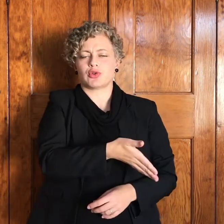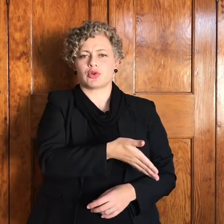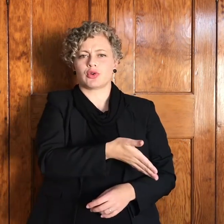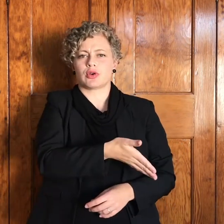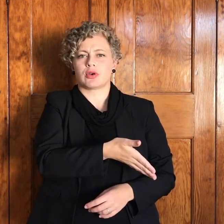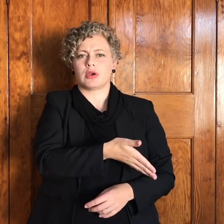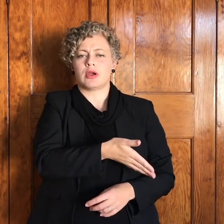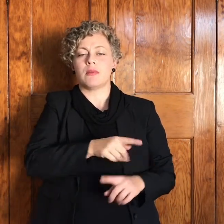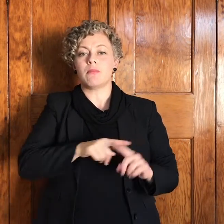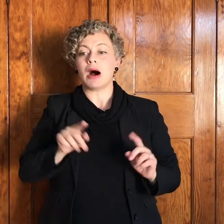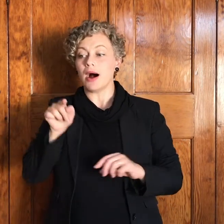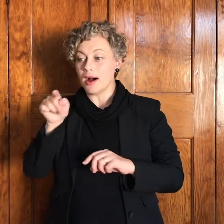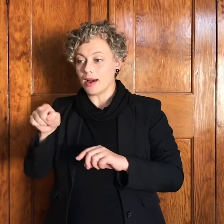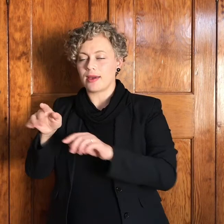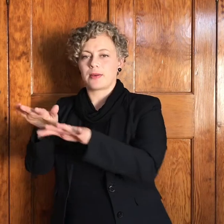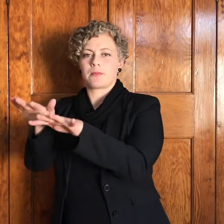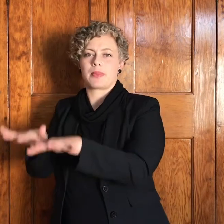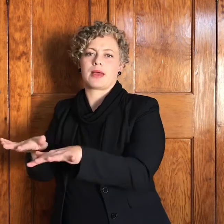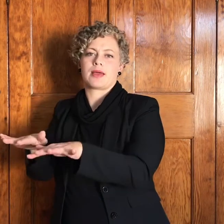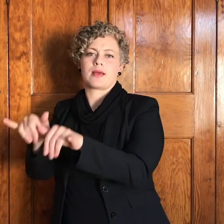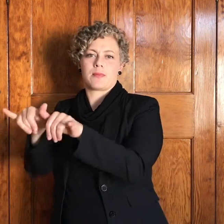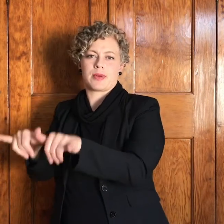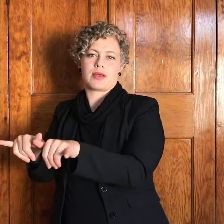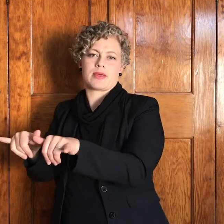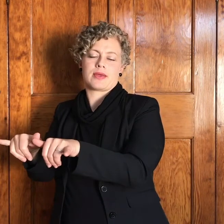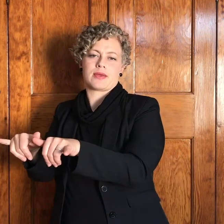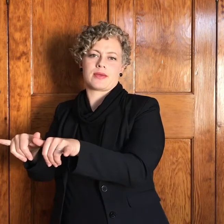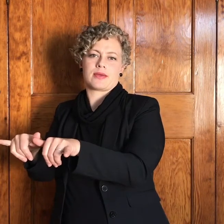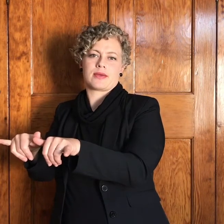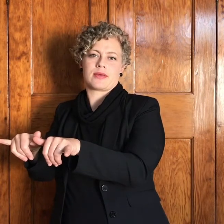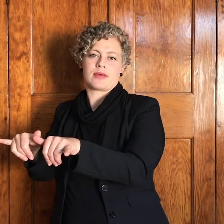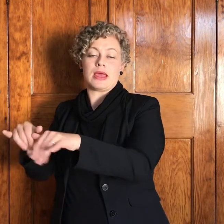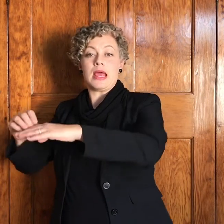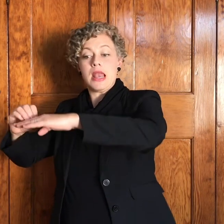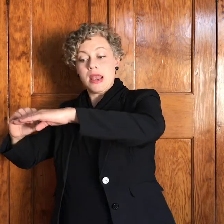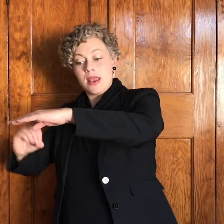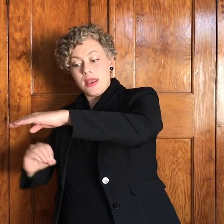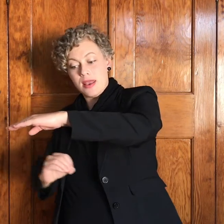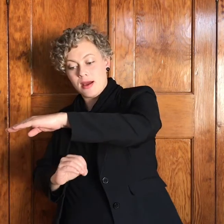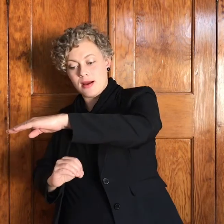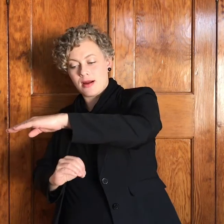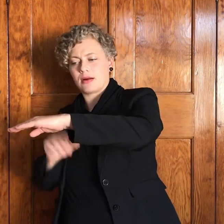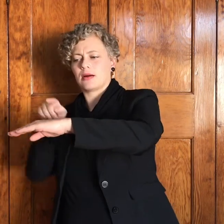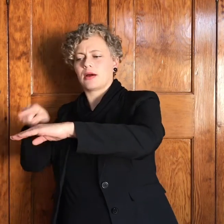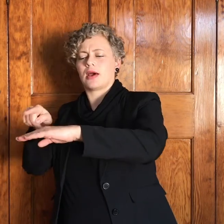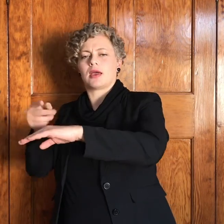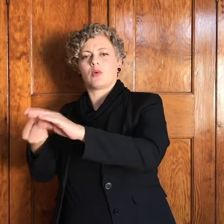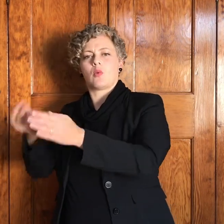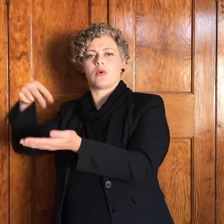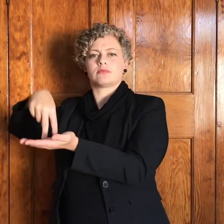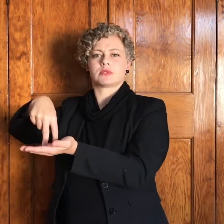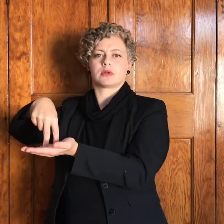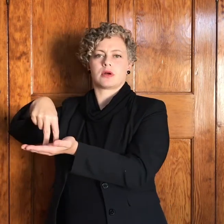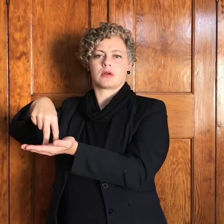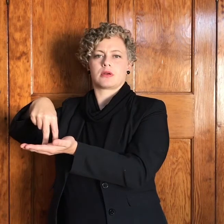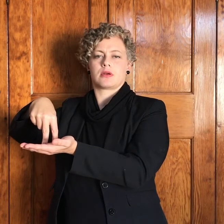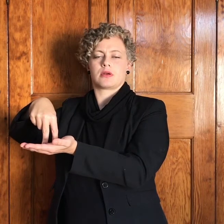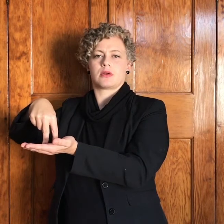maar hy bly daar en dan staan daar in die nacht het hy toe opgestaan sy gesin vooruit